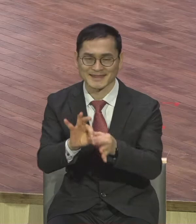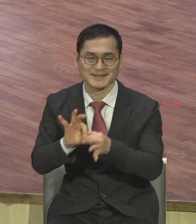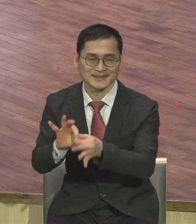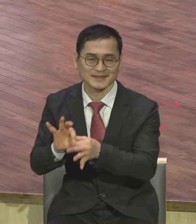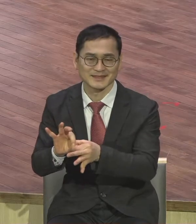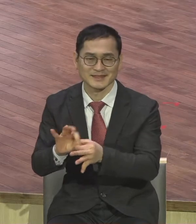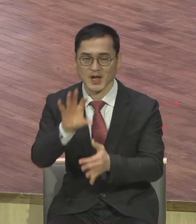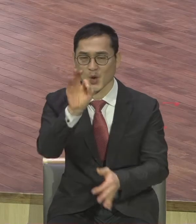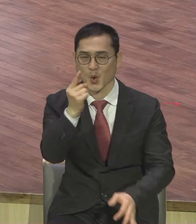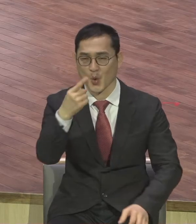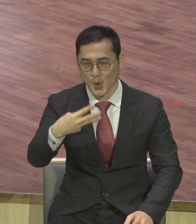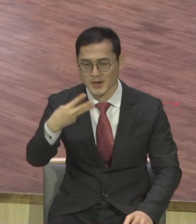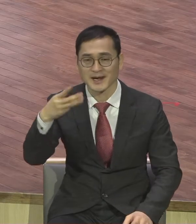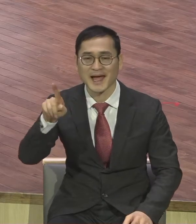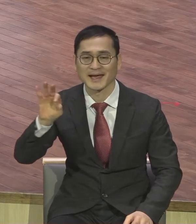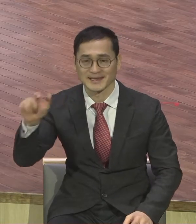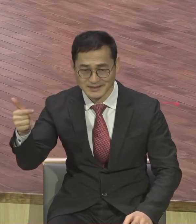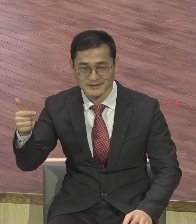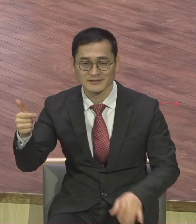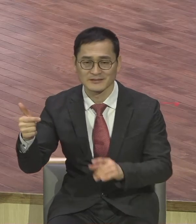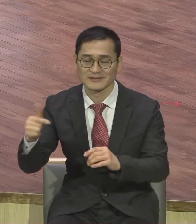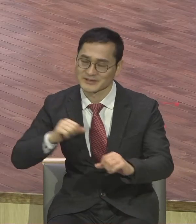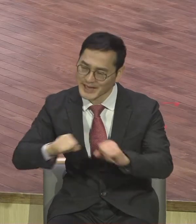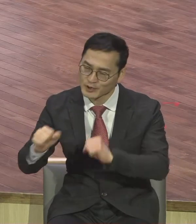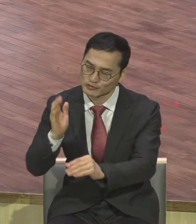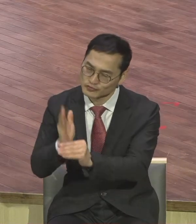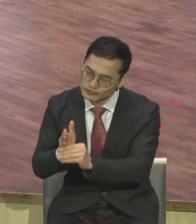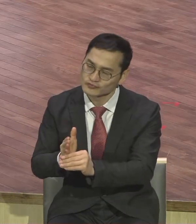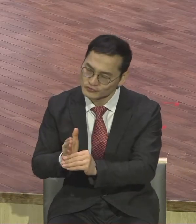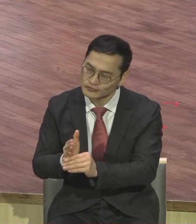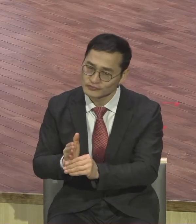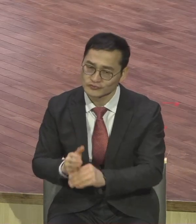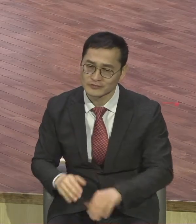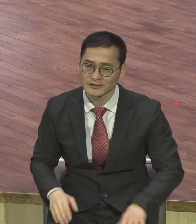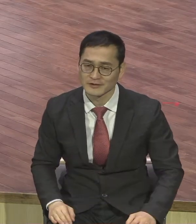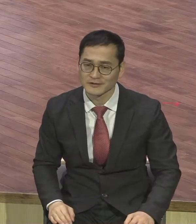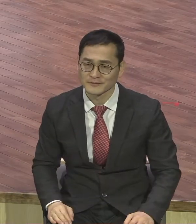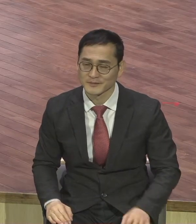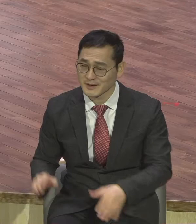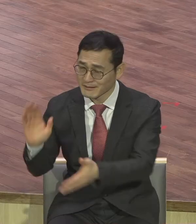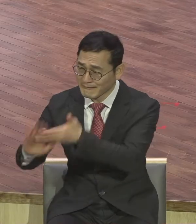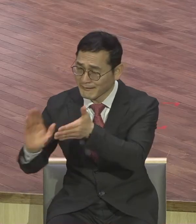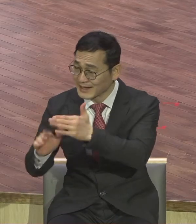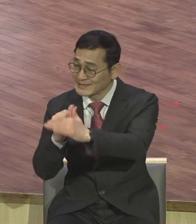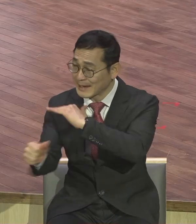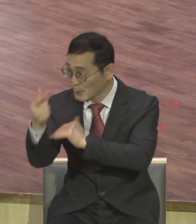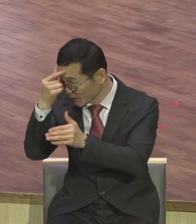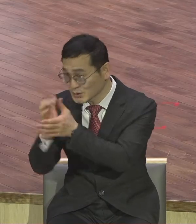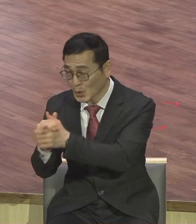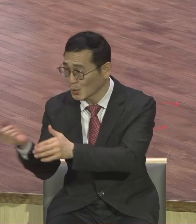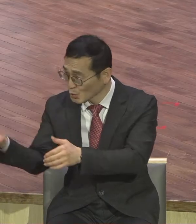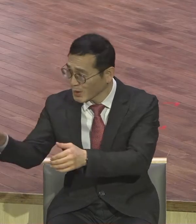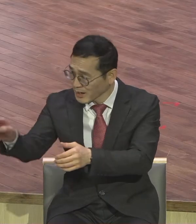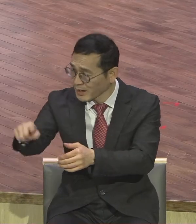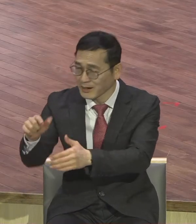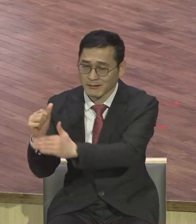다 깨어있도록 그것도 각자가 대표기도 하니까 얼마나 사실 대표기도 쉬운 게 아닌데 그 훈련을 받으면서